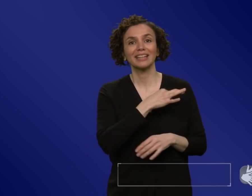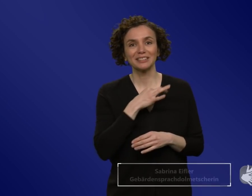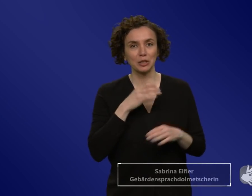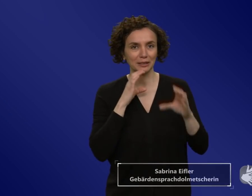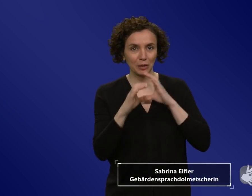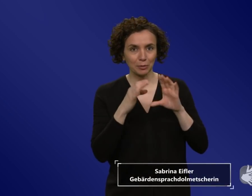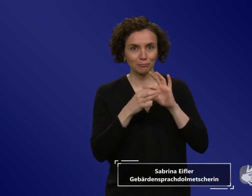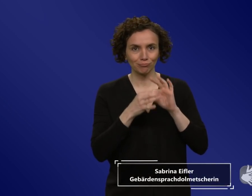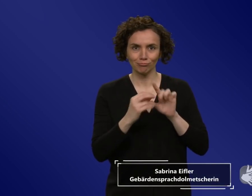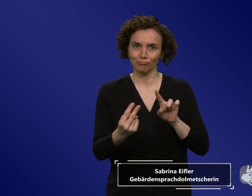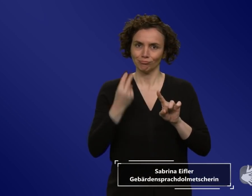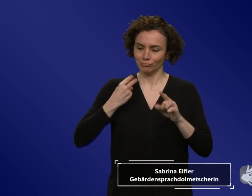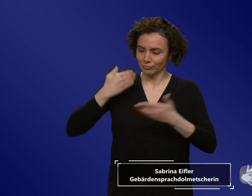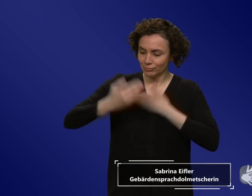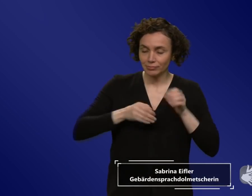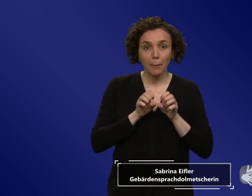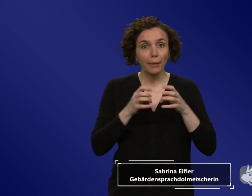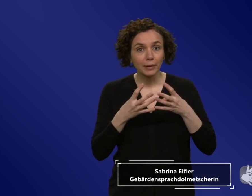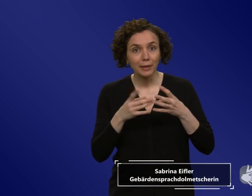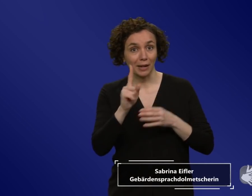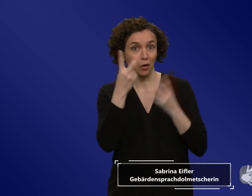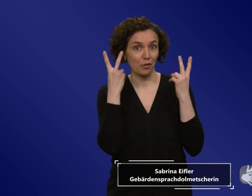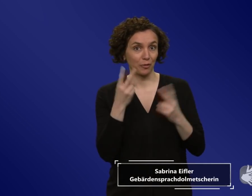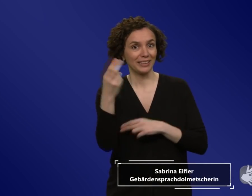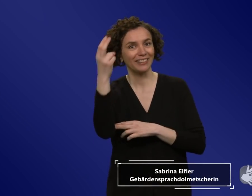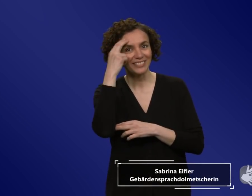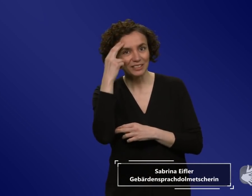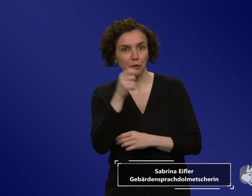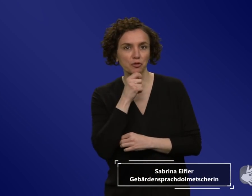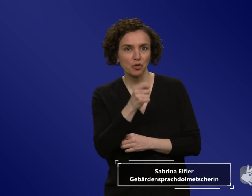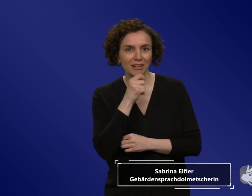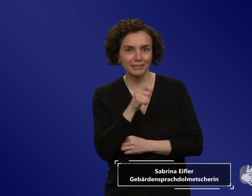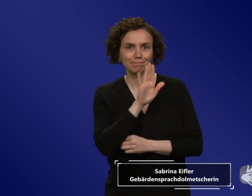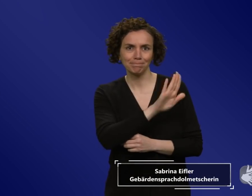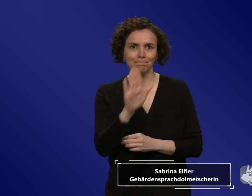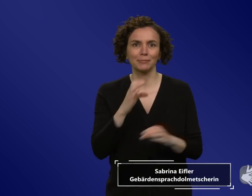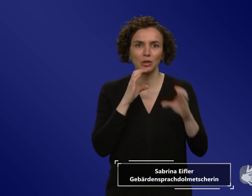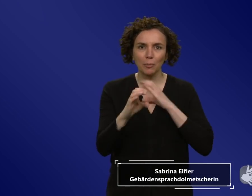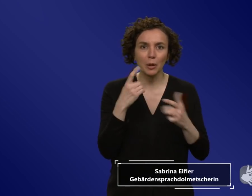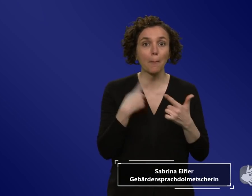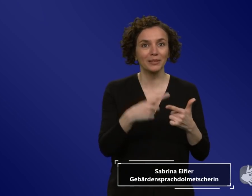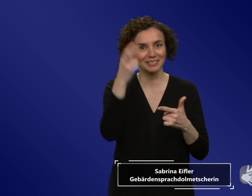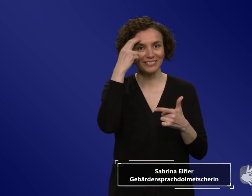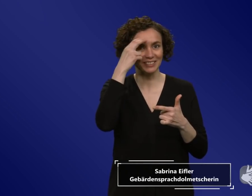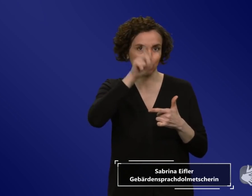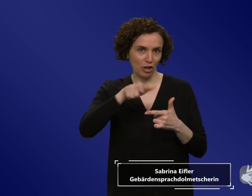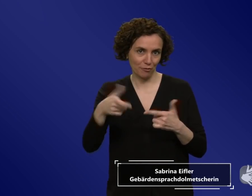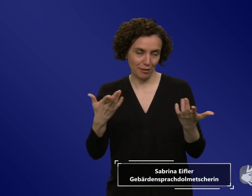dass wir an die Kommunikation durch Wissenschaftsjournalisten und Wissenschaftler denken. Da ist wirklich ganz viel